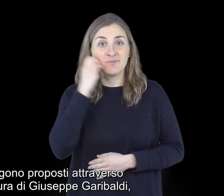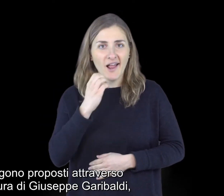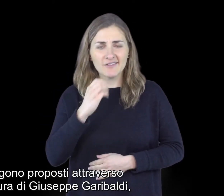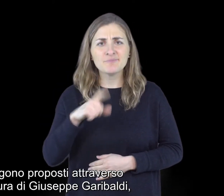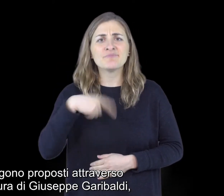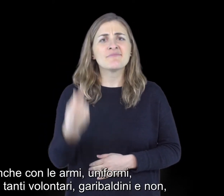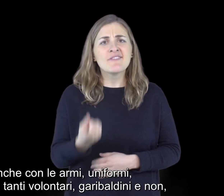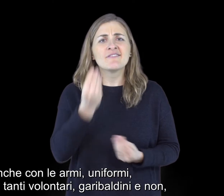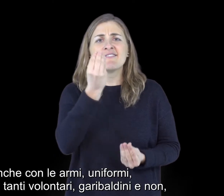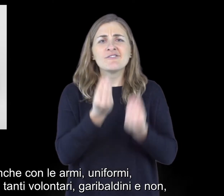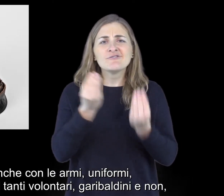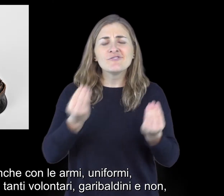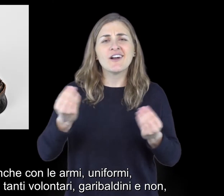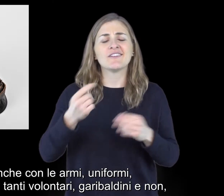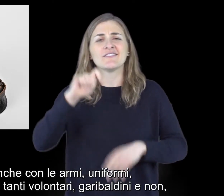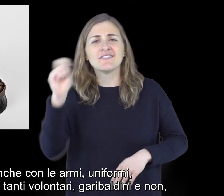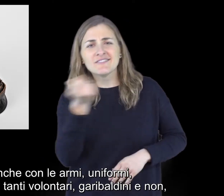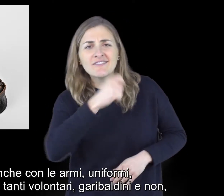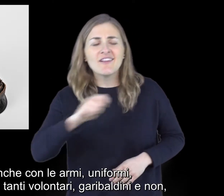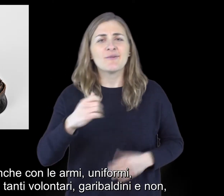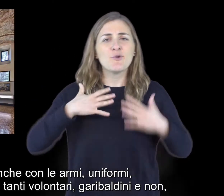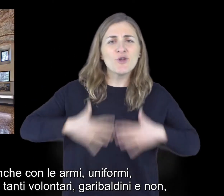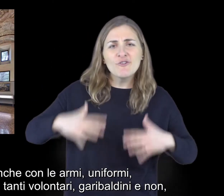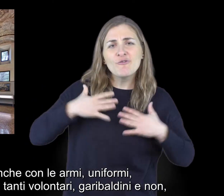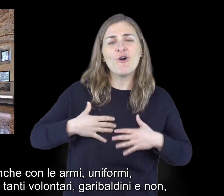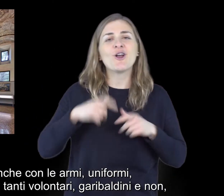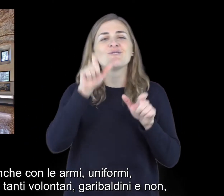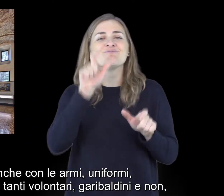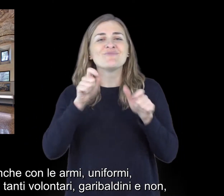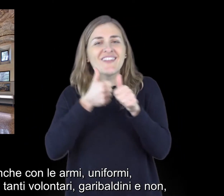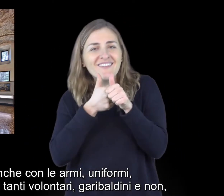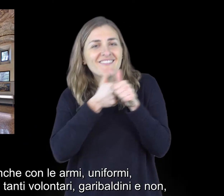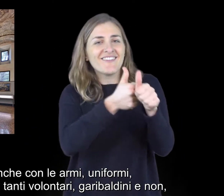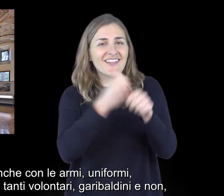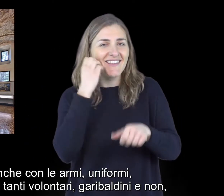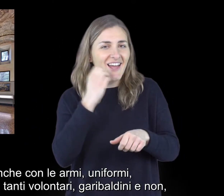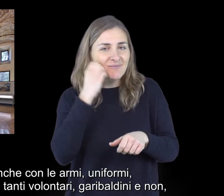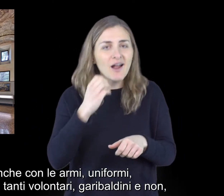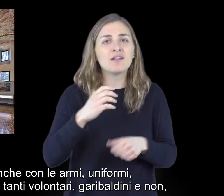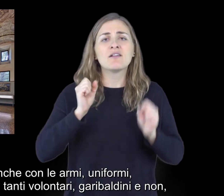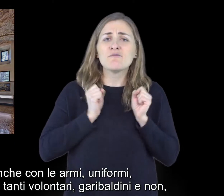Giuseppe Garibaldi, ma anche con le armi, uniformi, bandiere dei tanti volontari Garibaldini e non,